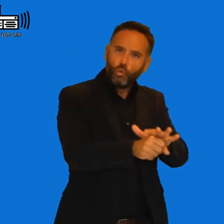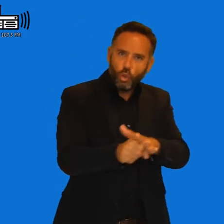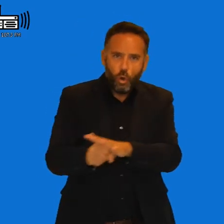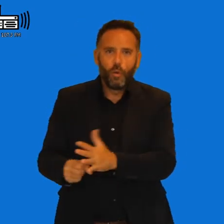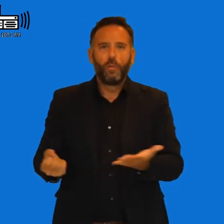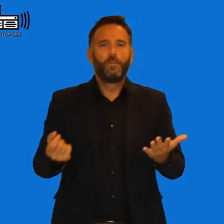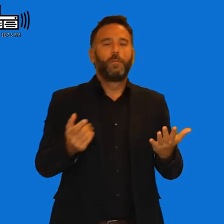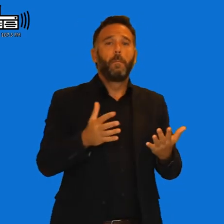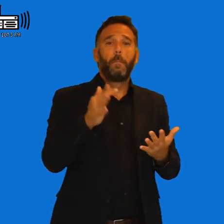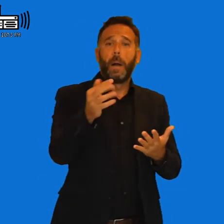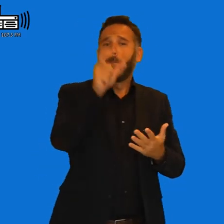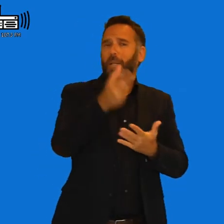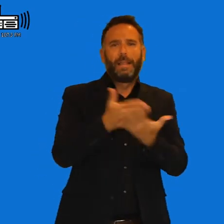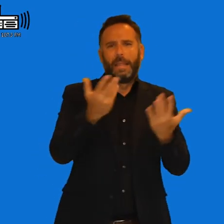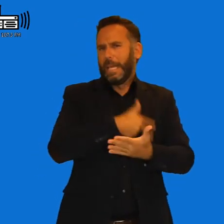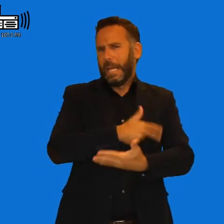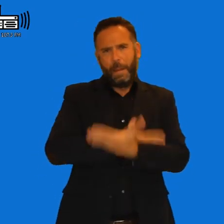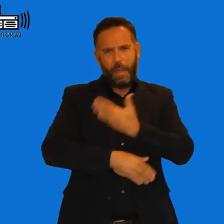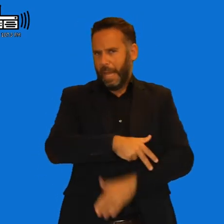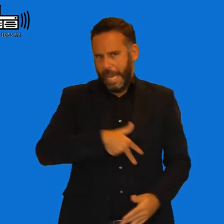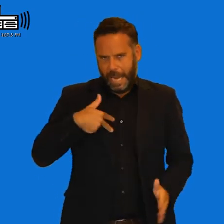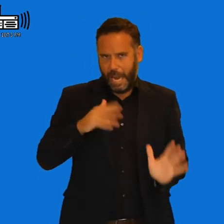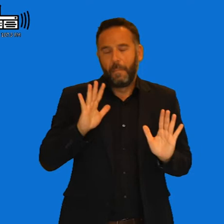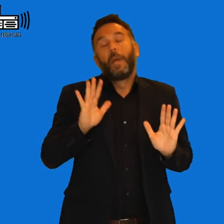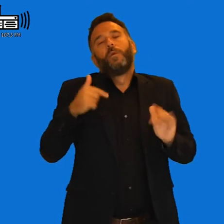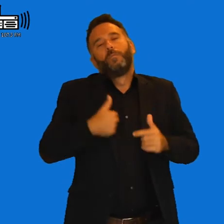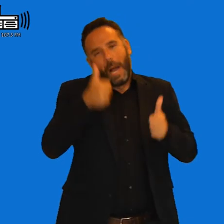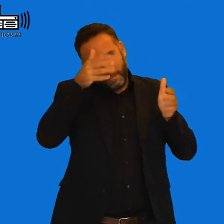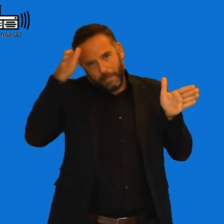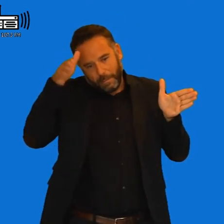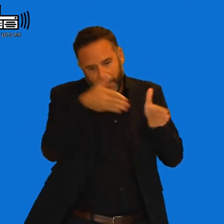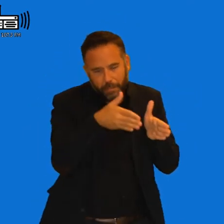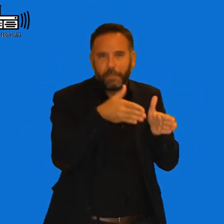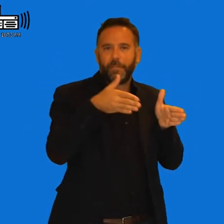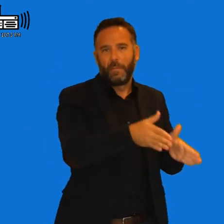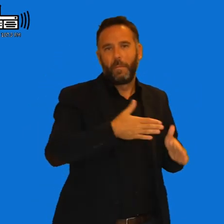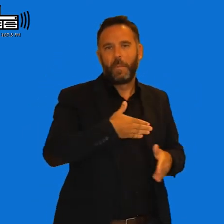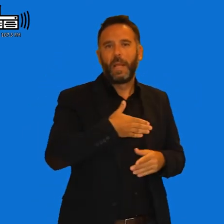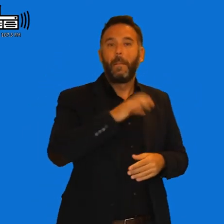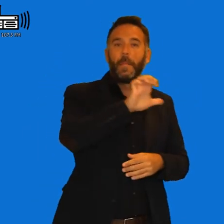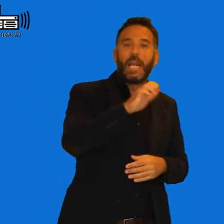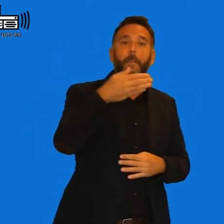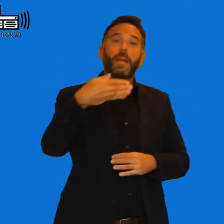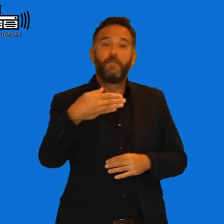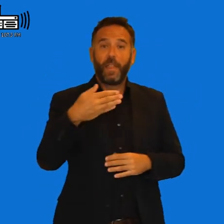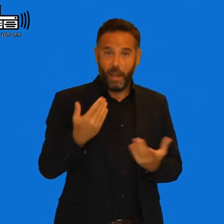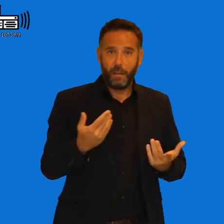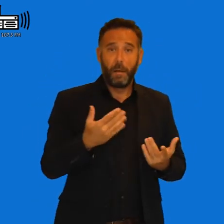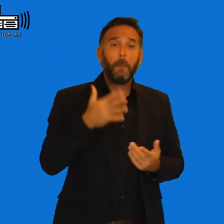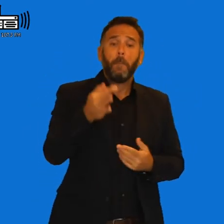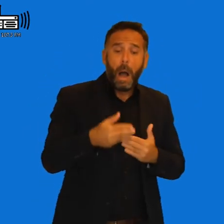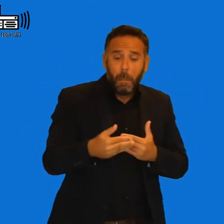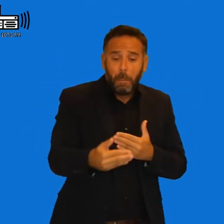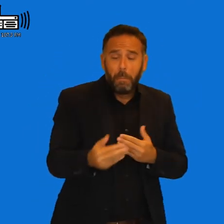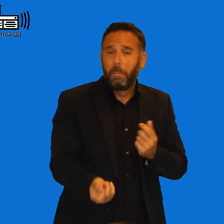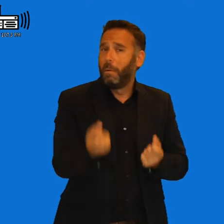a las personas con discapacidad en general. en general. Pero, bueno, nosotros nos centramos en nosotros y a partir de ahí, bueno, pues ya lo que vaya surgiendo y lo